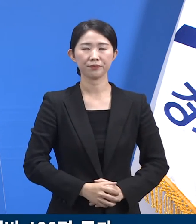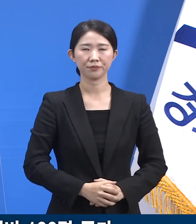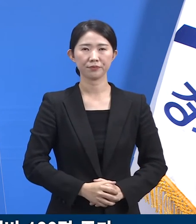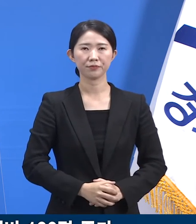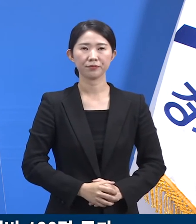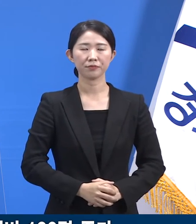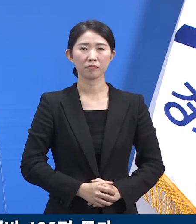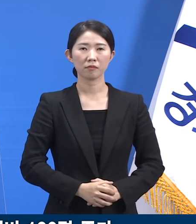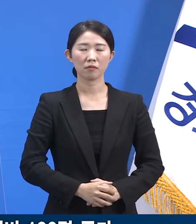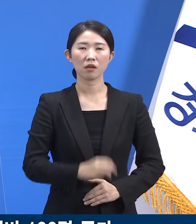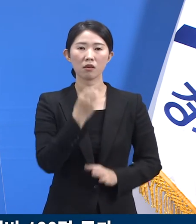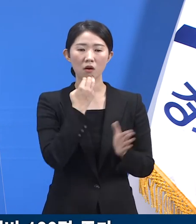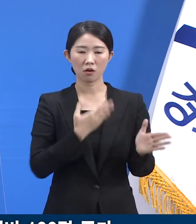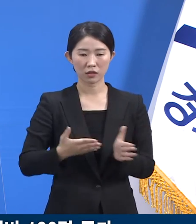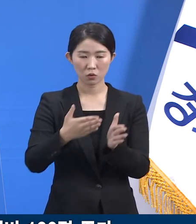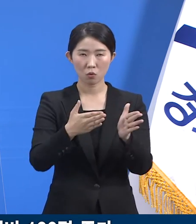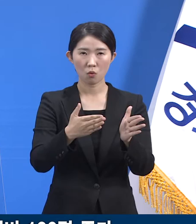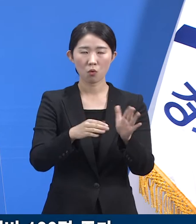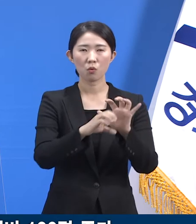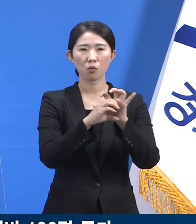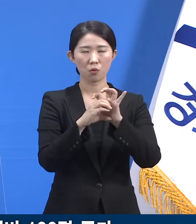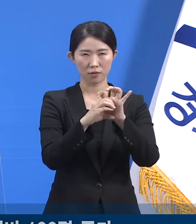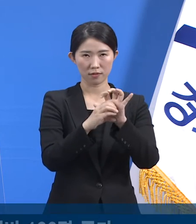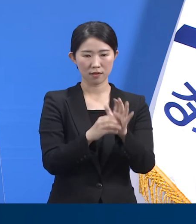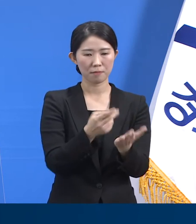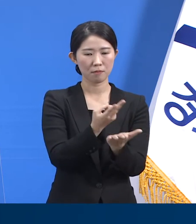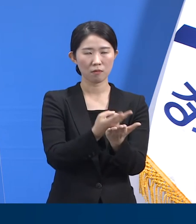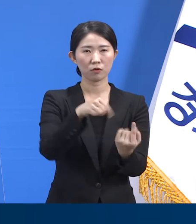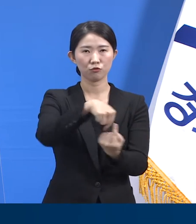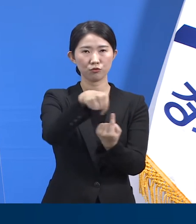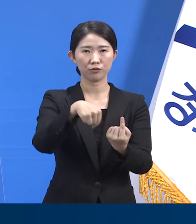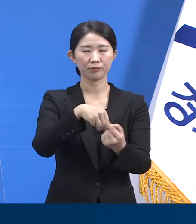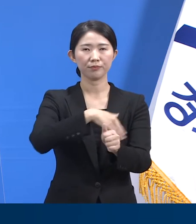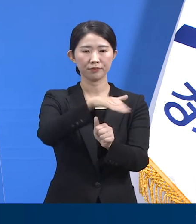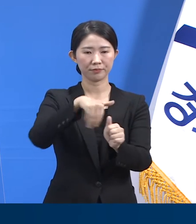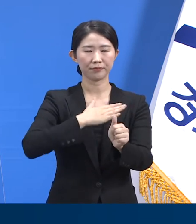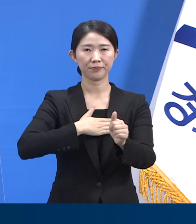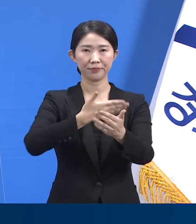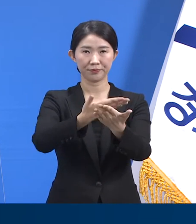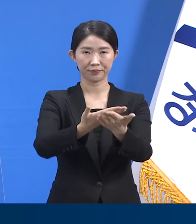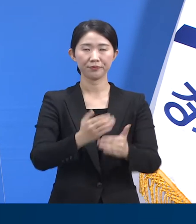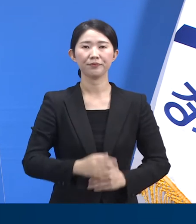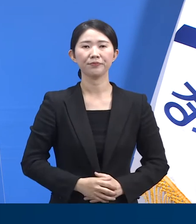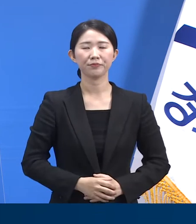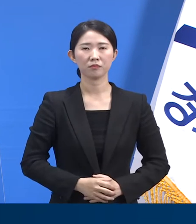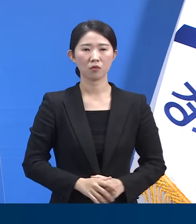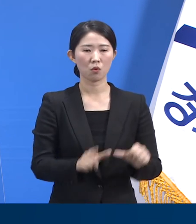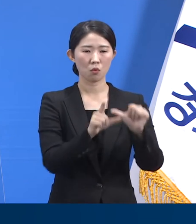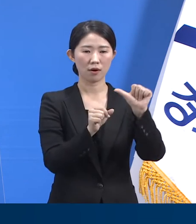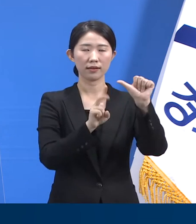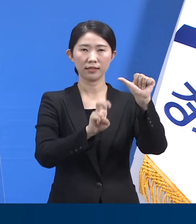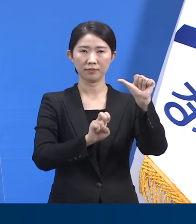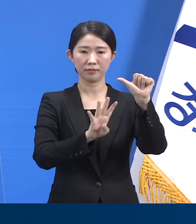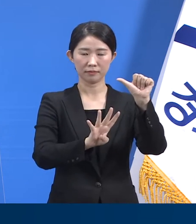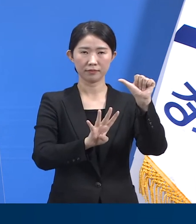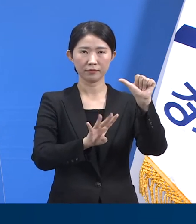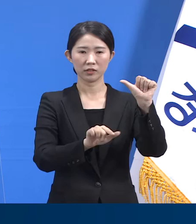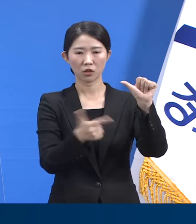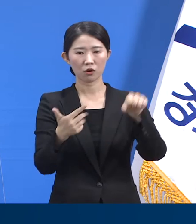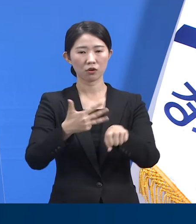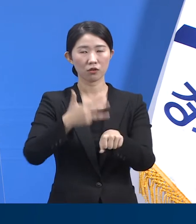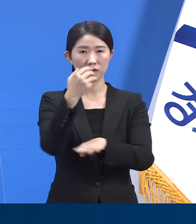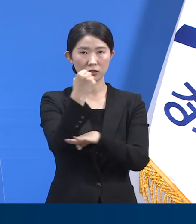경기도 코로나19 병상 운용 현황에 대해 말씀드리겠습니다. 5월 24일 20시 기준